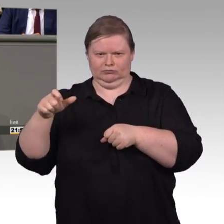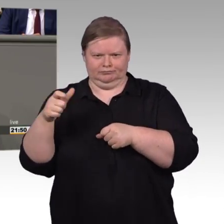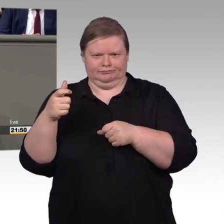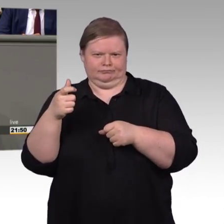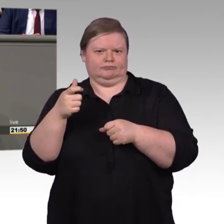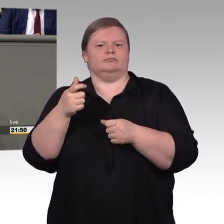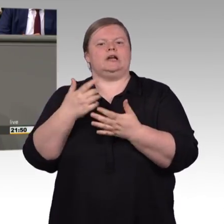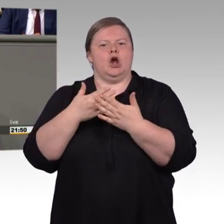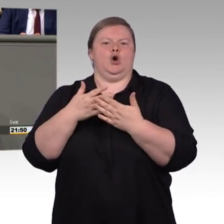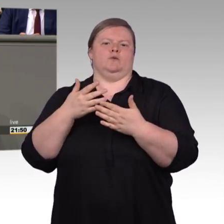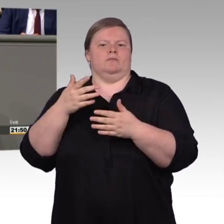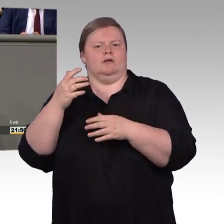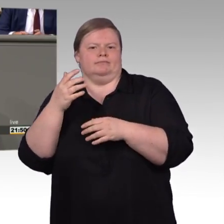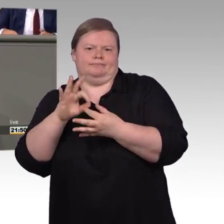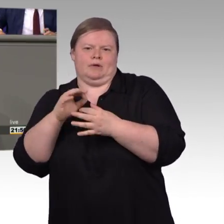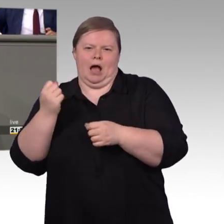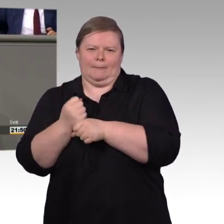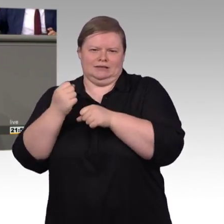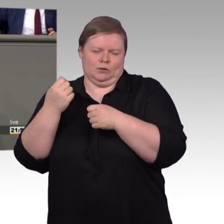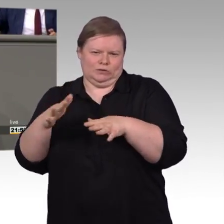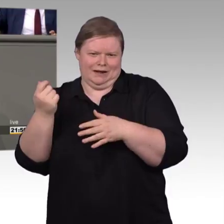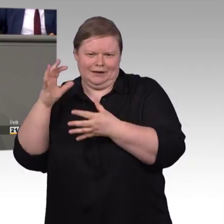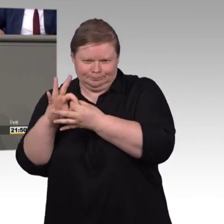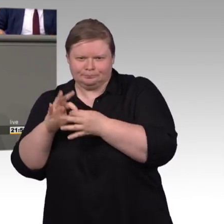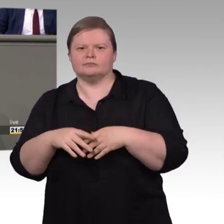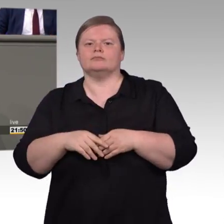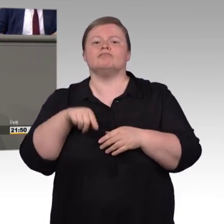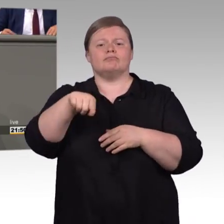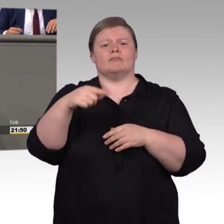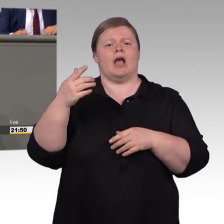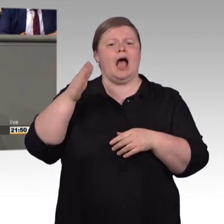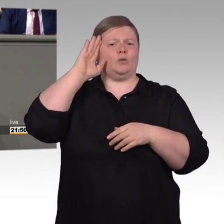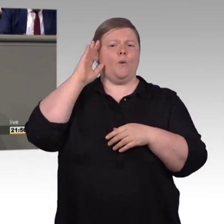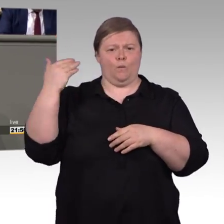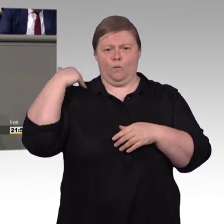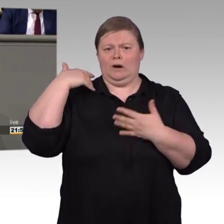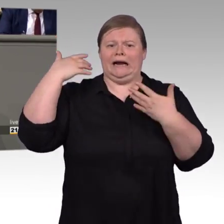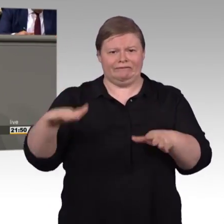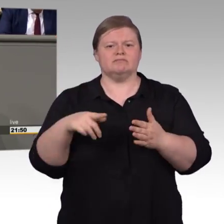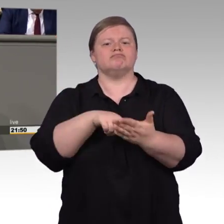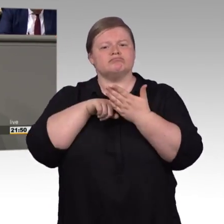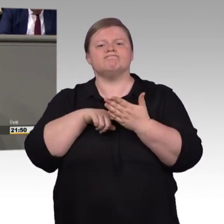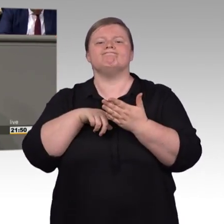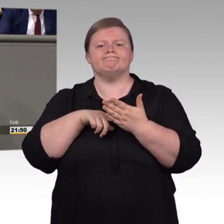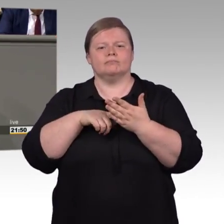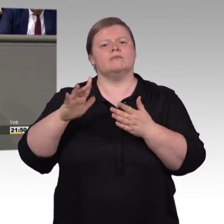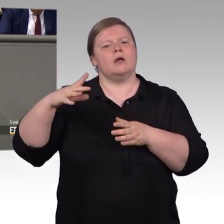Vergleich ein sehr guter Start. Die assistierte Ausbildung ist ein wichtiges Instrument und soll weiter gestärkt werden,